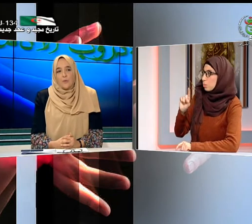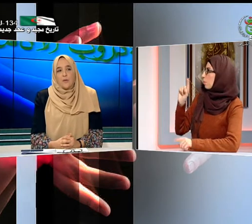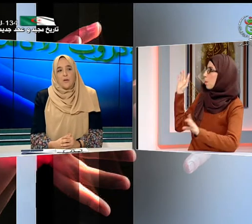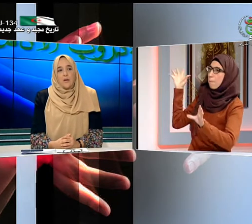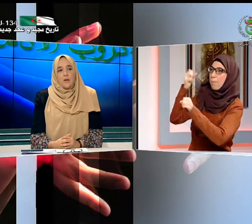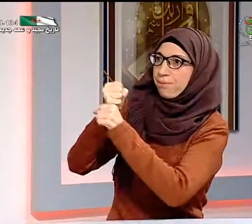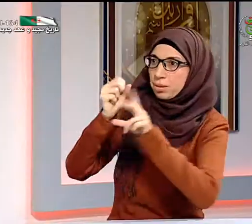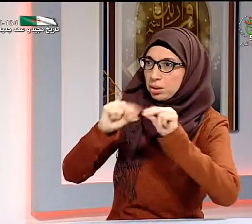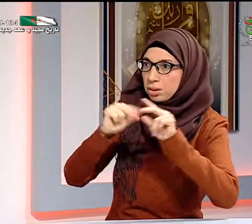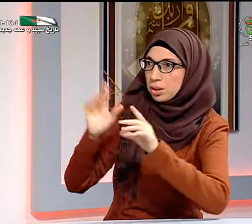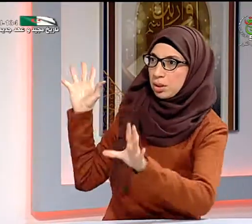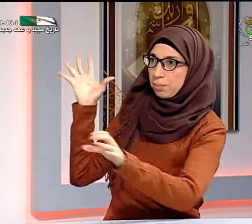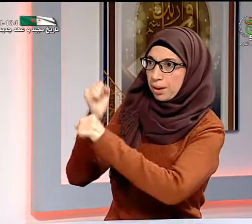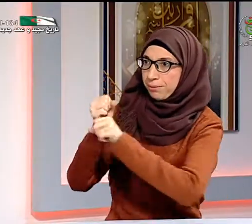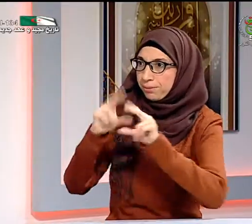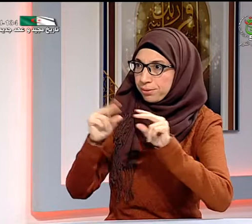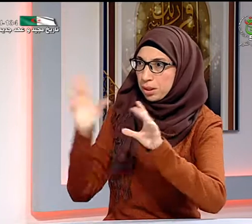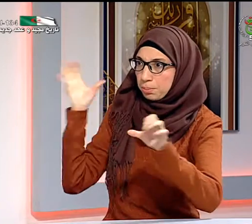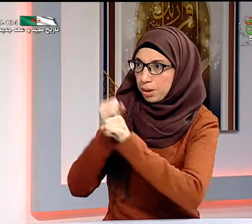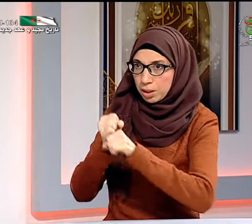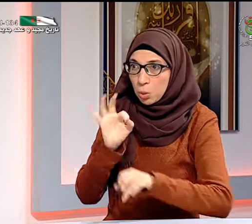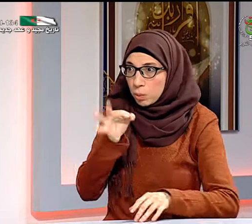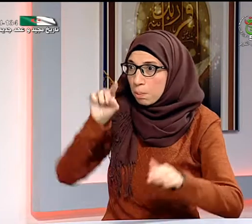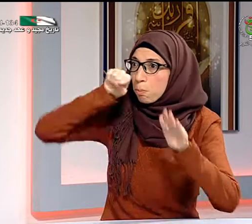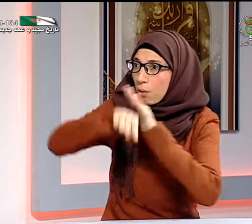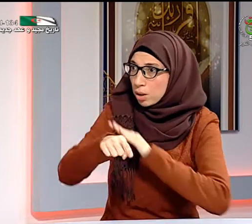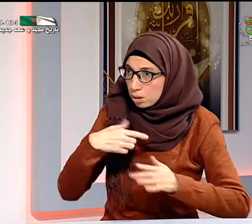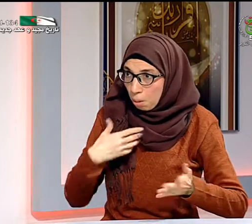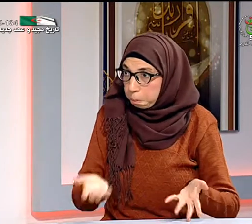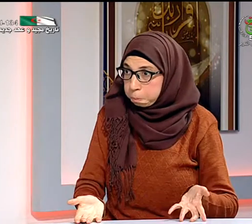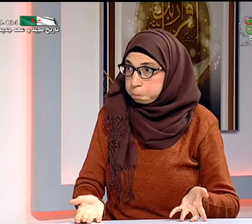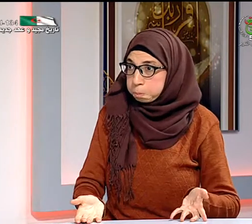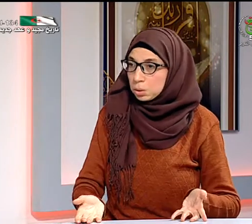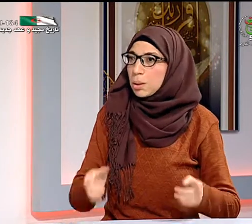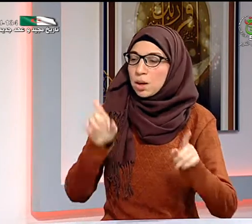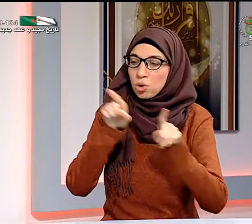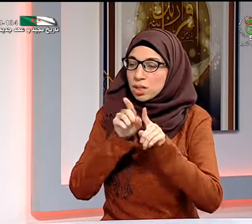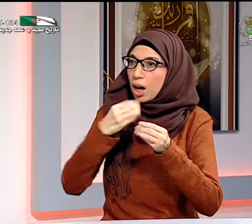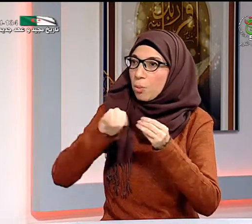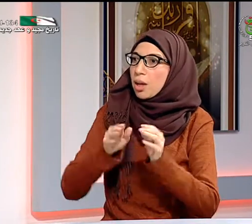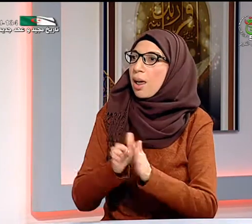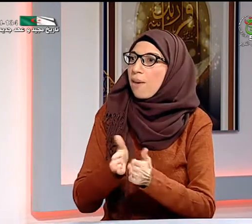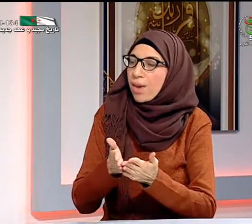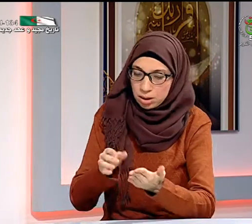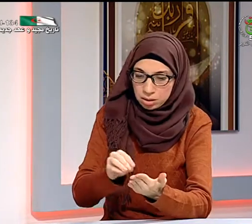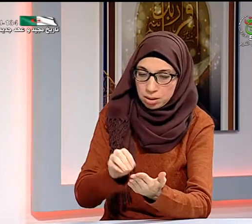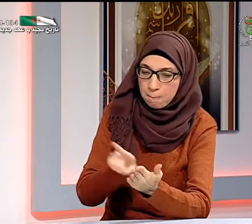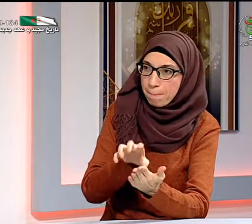يعني يعني يعني يكتب ثم يقوم بالشرح لكن الشرح لم يكن معمق وكان لدينا